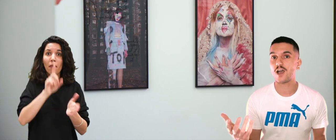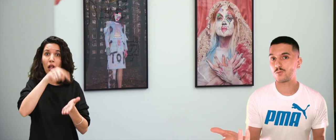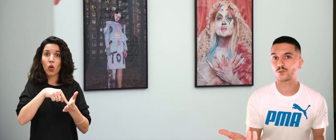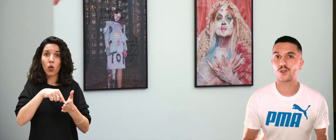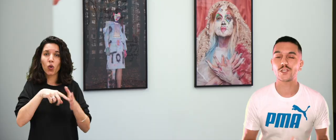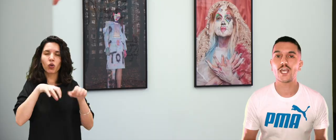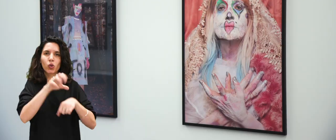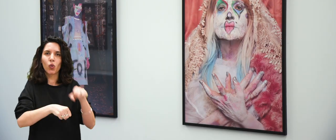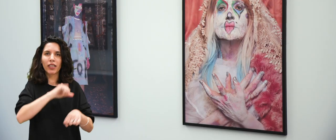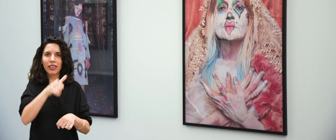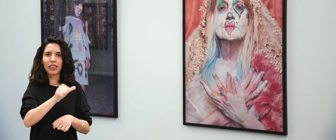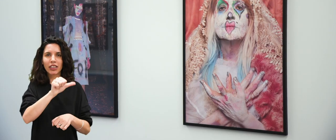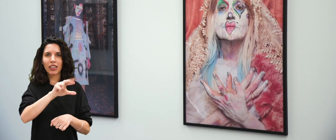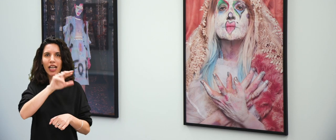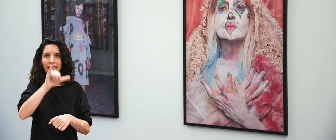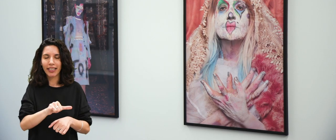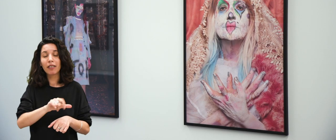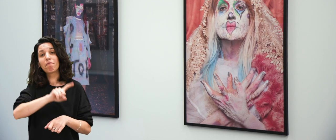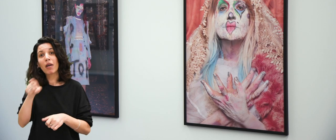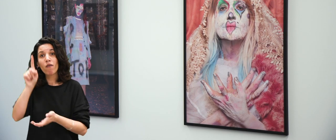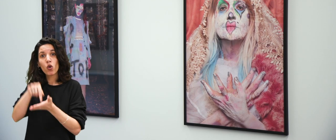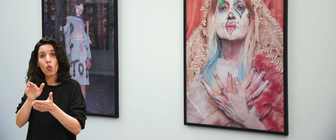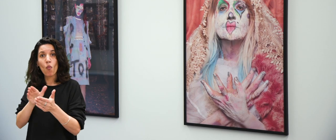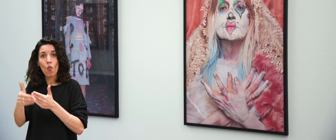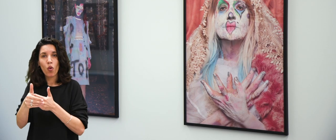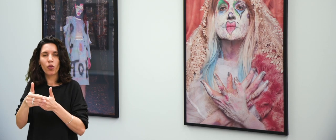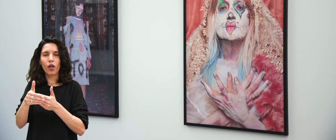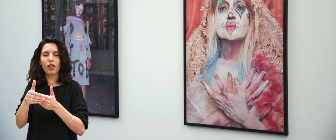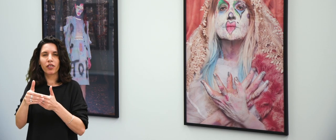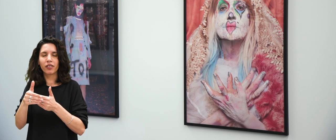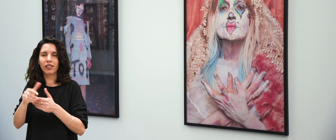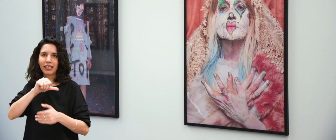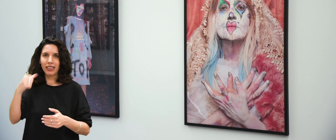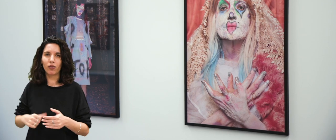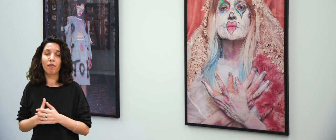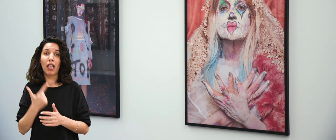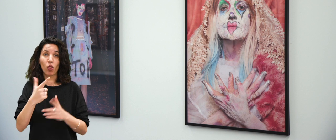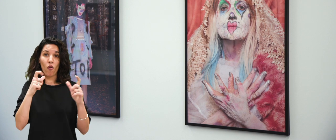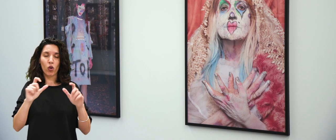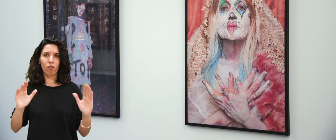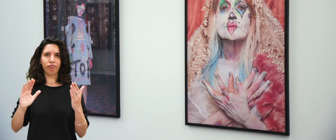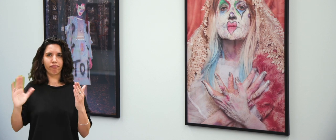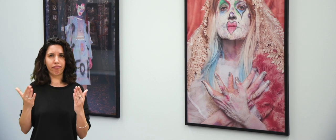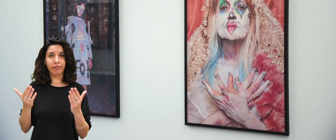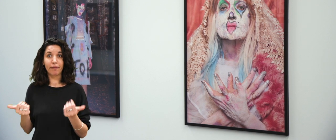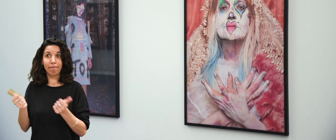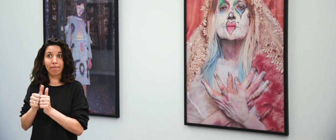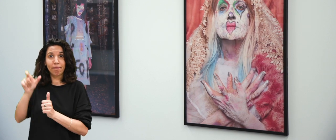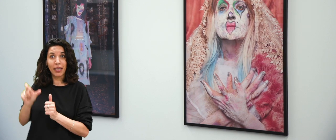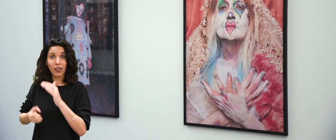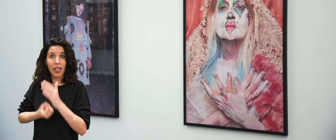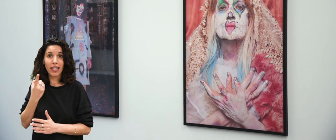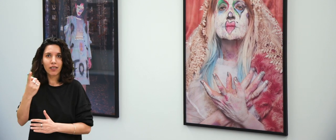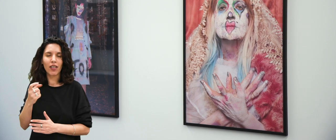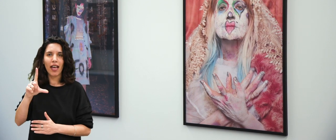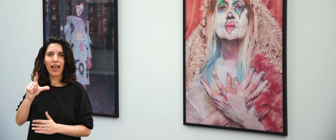aux Chinois à Montreuil. Ici, elle livre deux photographies, donc c'est une série de photographies réalisées en collaboration avec Marcel Alcala, un